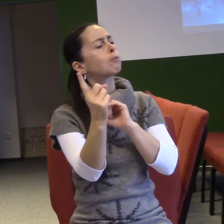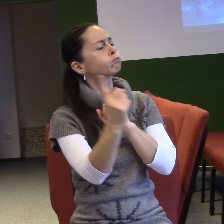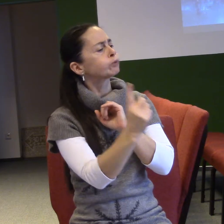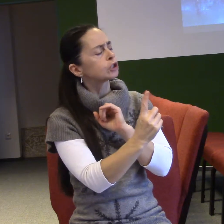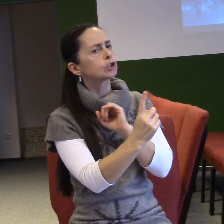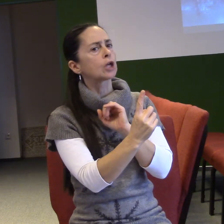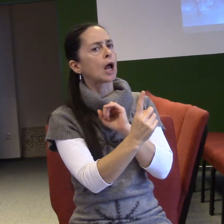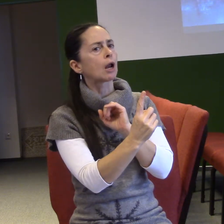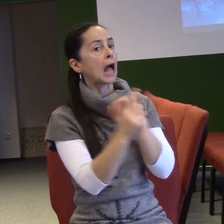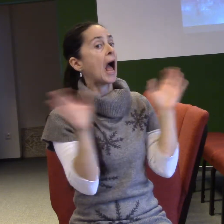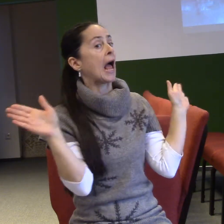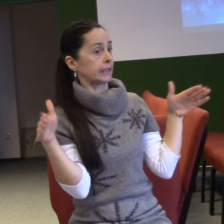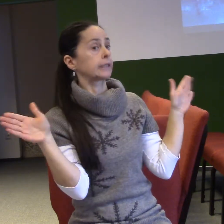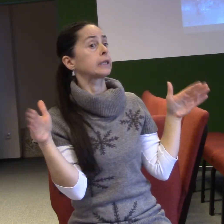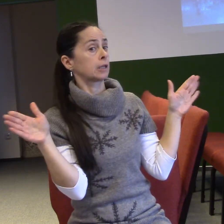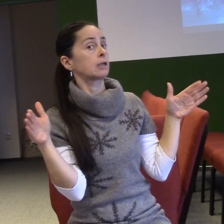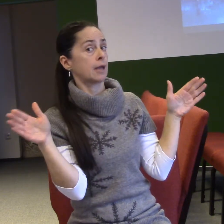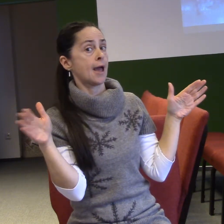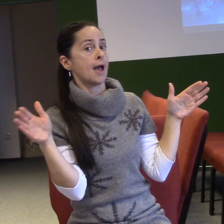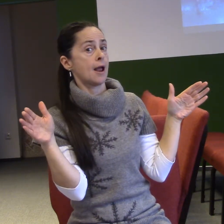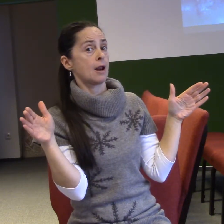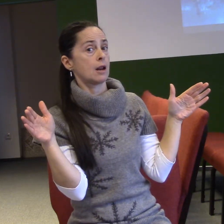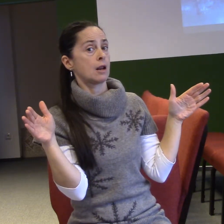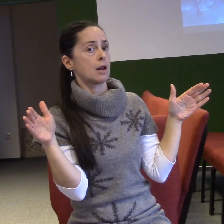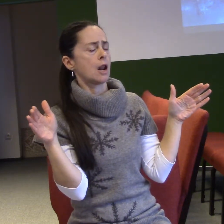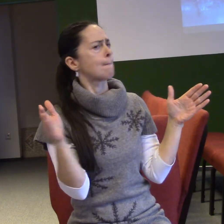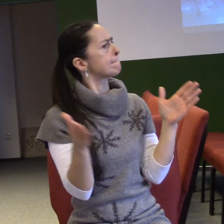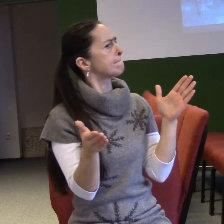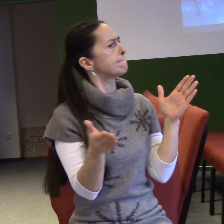Anděl. A ten Anděl přišel proto, že Zachariáš co?